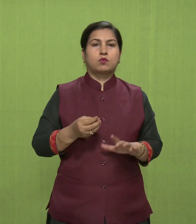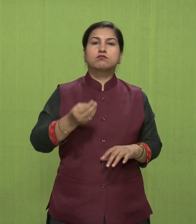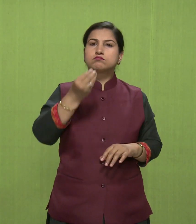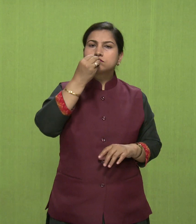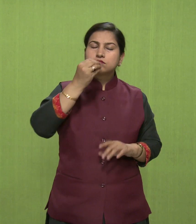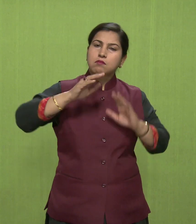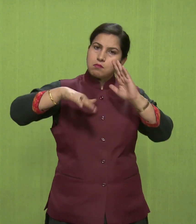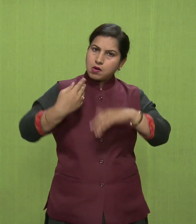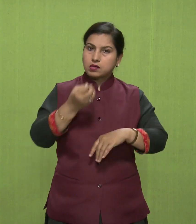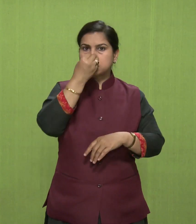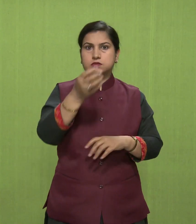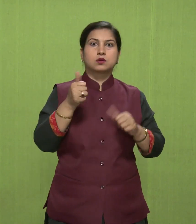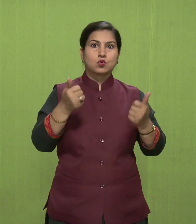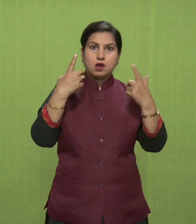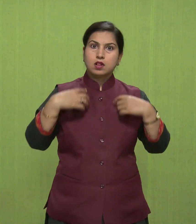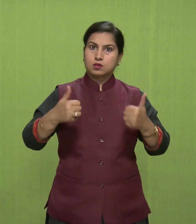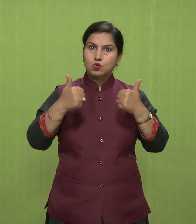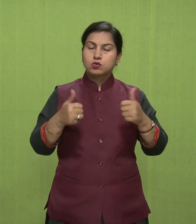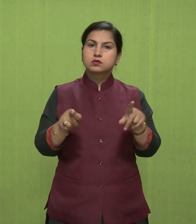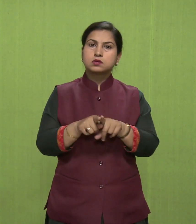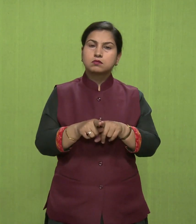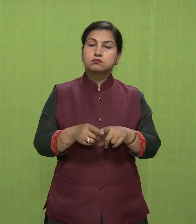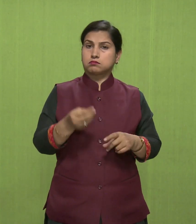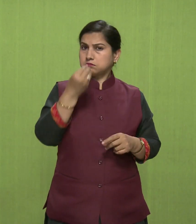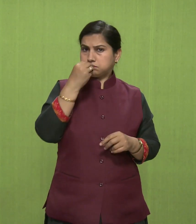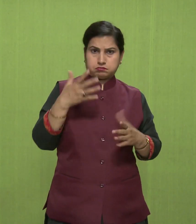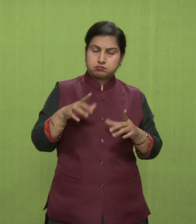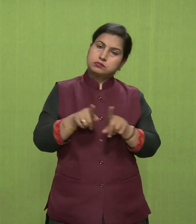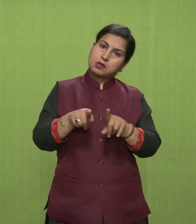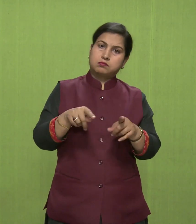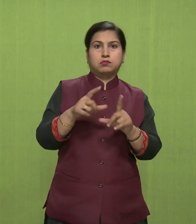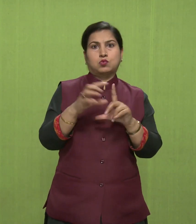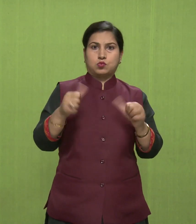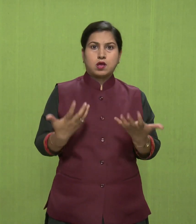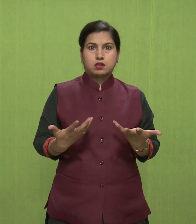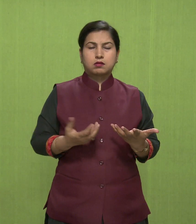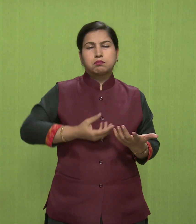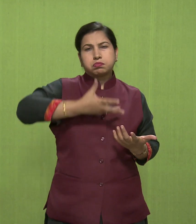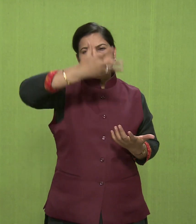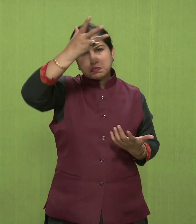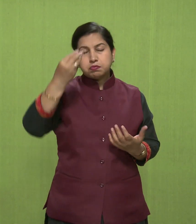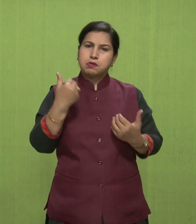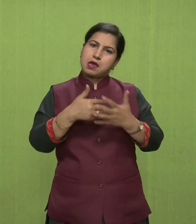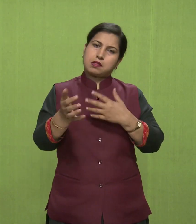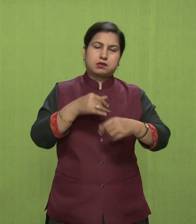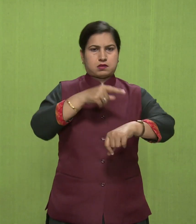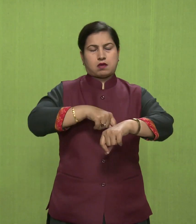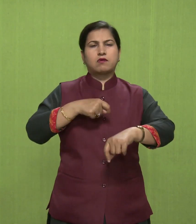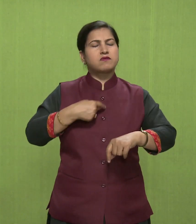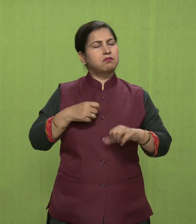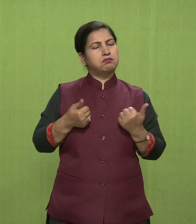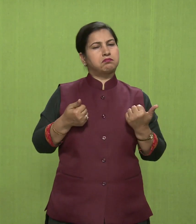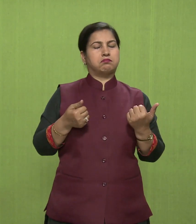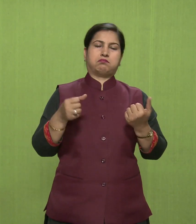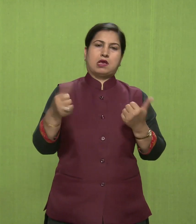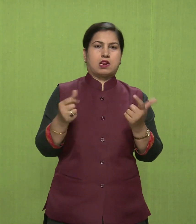करना तो बहुत ही अच्छा है ये खाली पेट भी किया जा सकता है तो ये समय नहीं देखना है जब भी आप कर सकते हैं